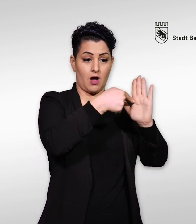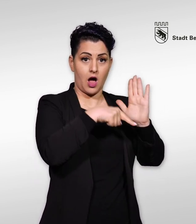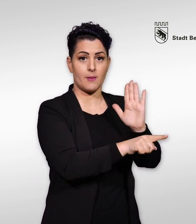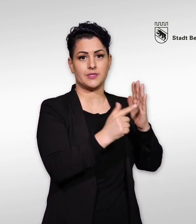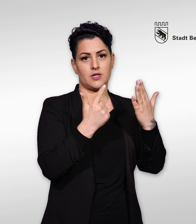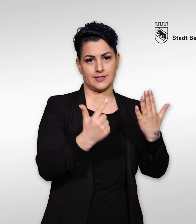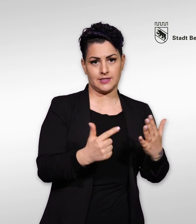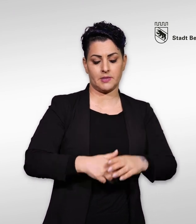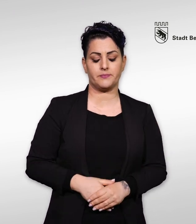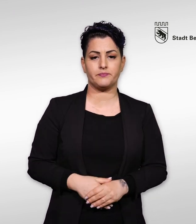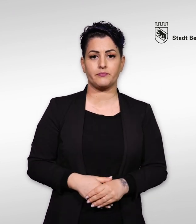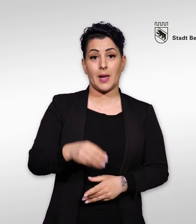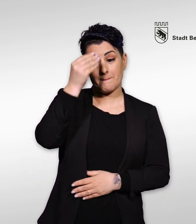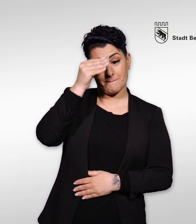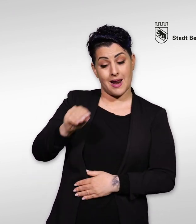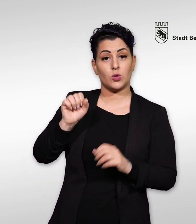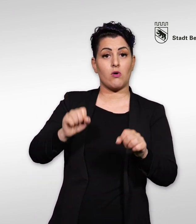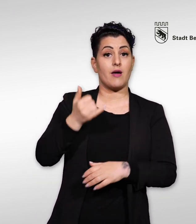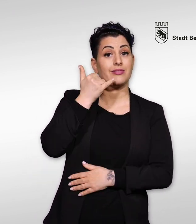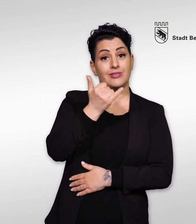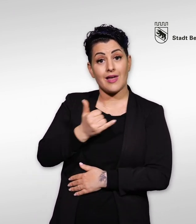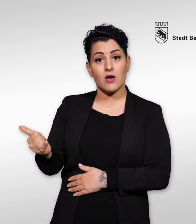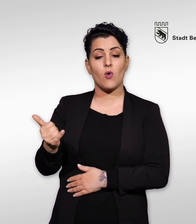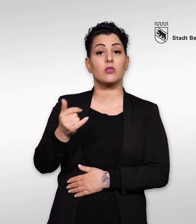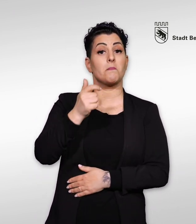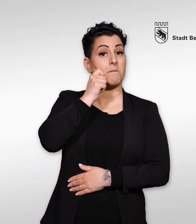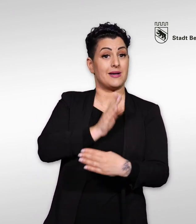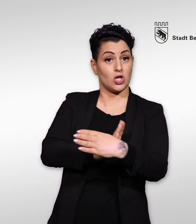Die Meldung kann telefonisch, persönlich oder schriftlich erfolgen.